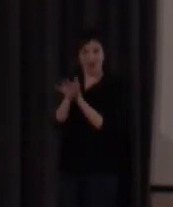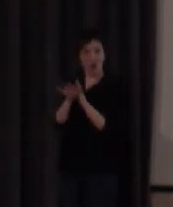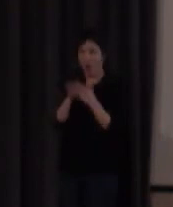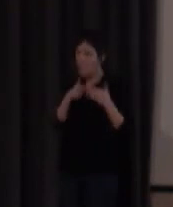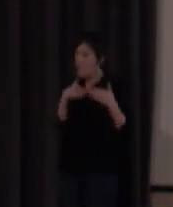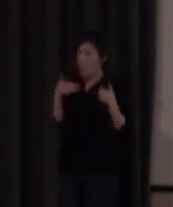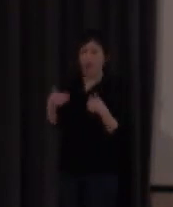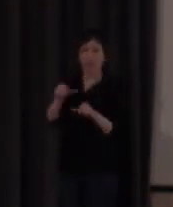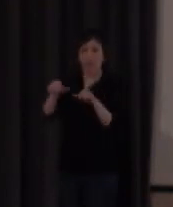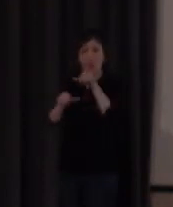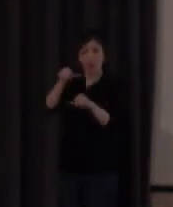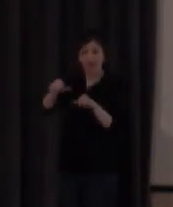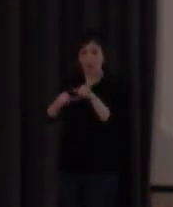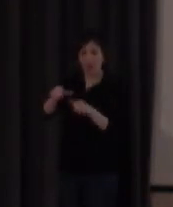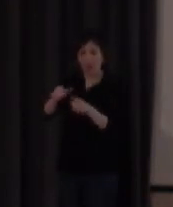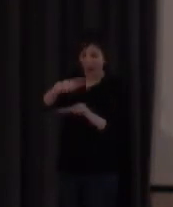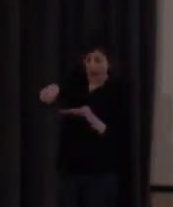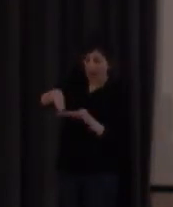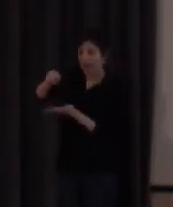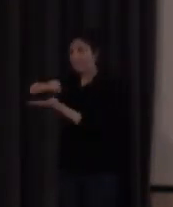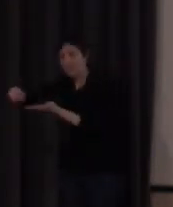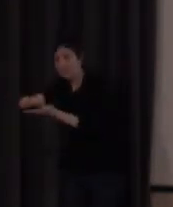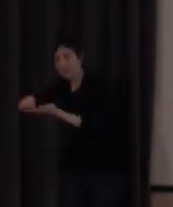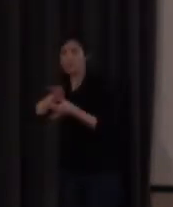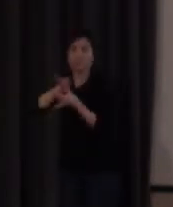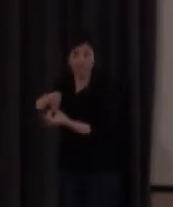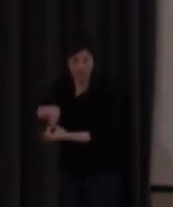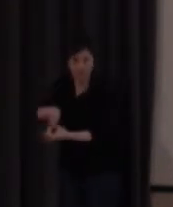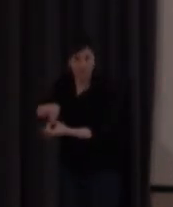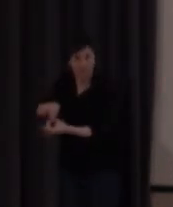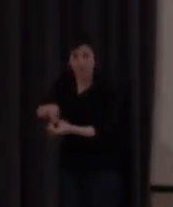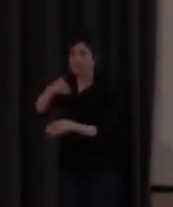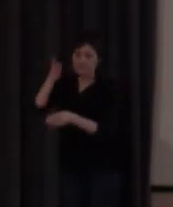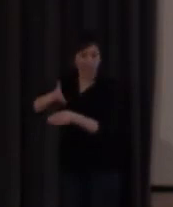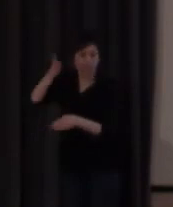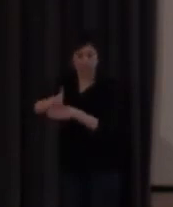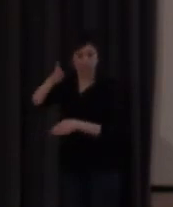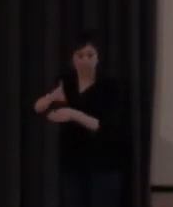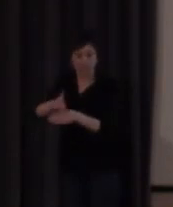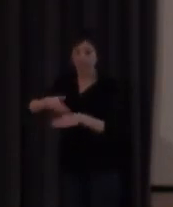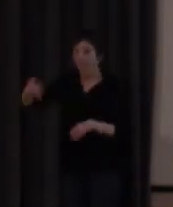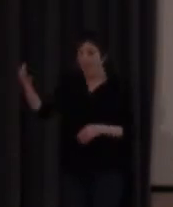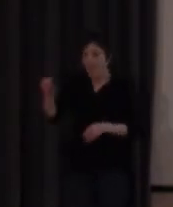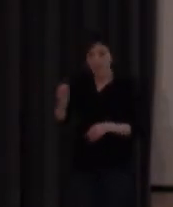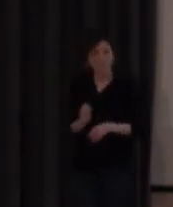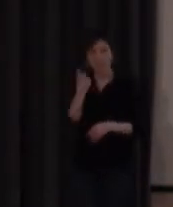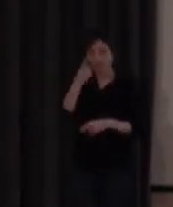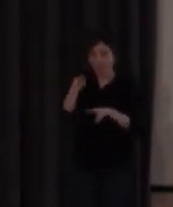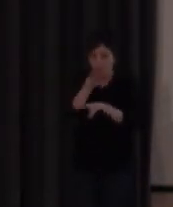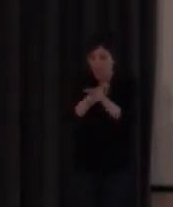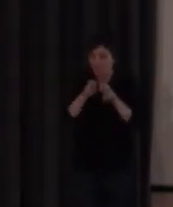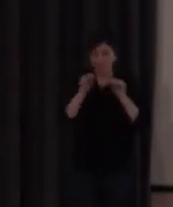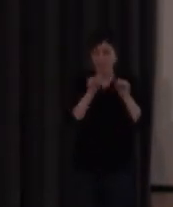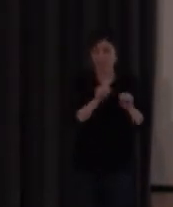proceso de lectoescritura y tiene que ver, siempre, debería hacerse a través de la lengua natural del alumnado sordo, es decir,